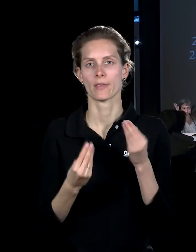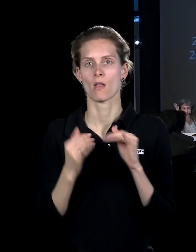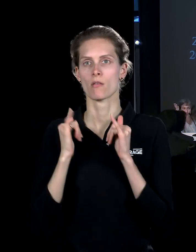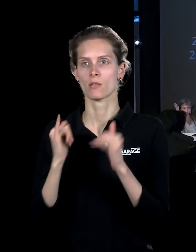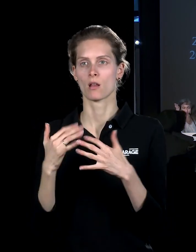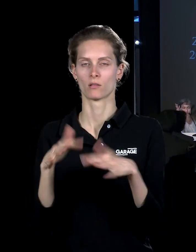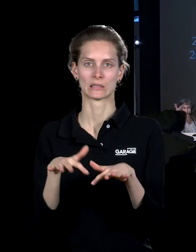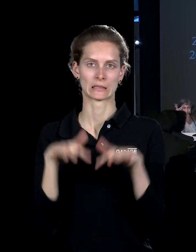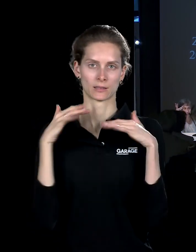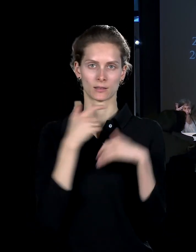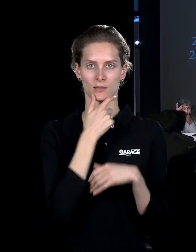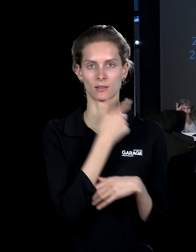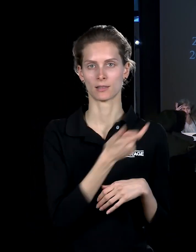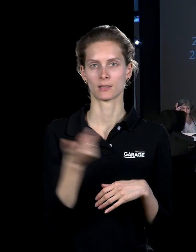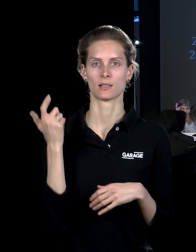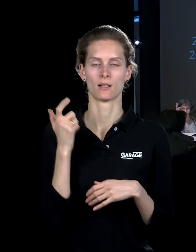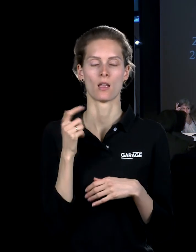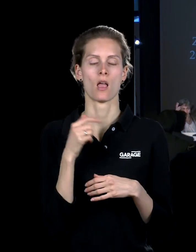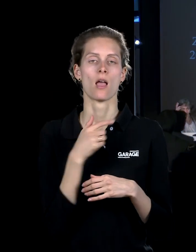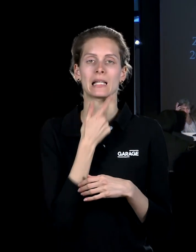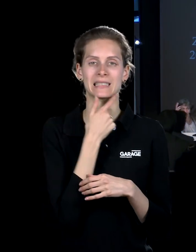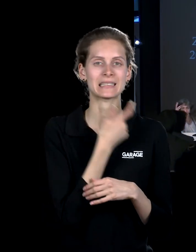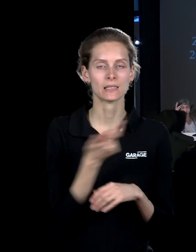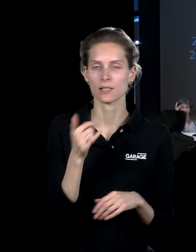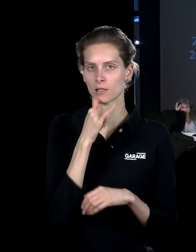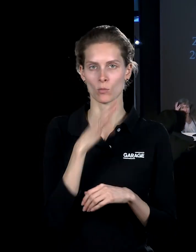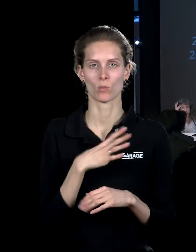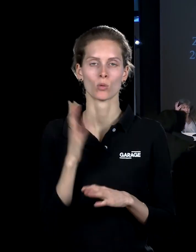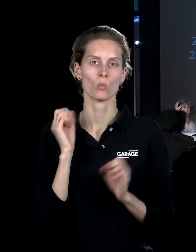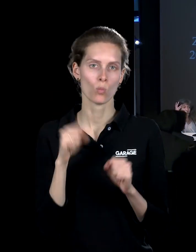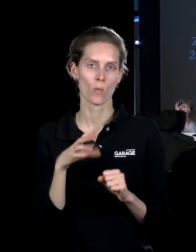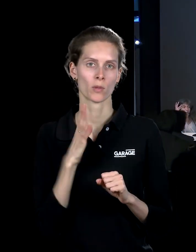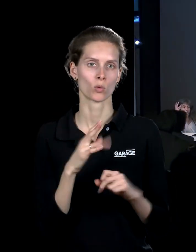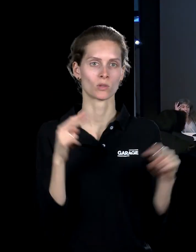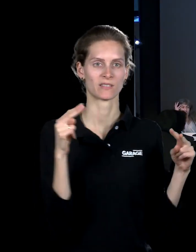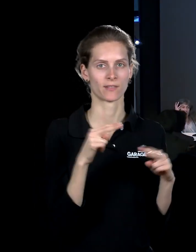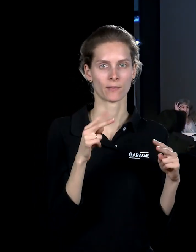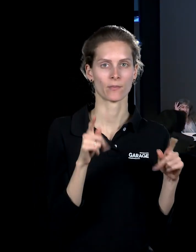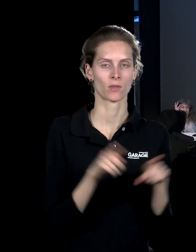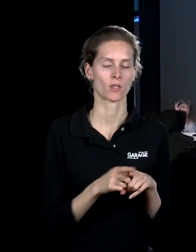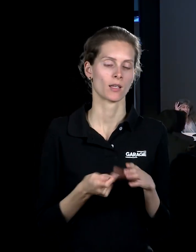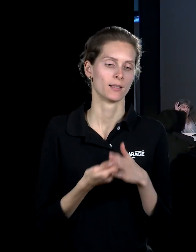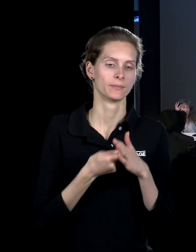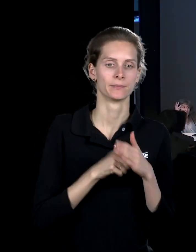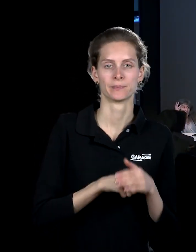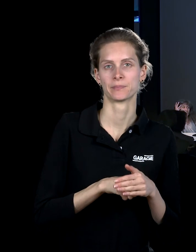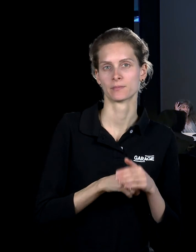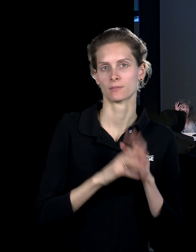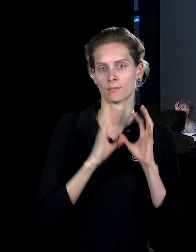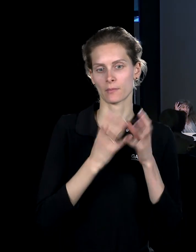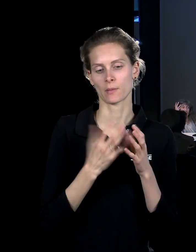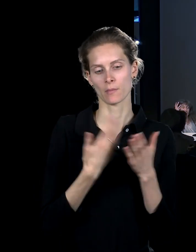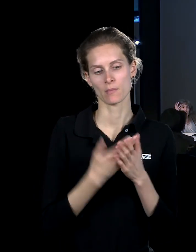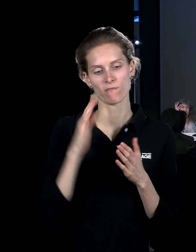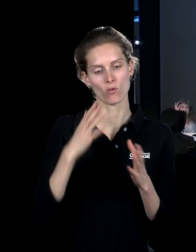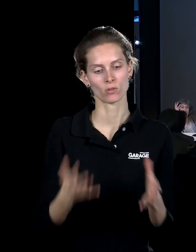играют на публику, у них не может быть зрителей, у них может быть только свидетелей. И вот такие вот замкнутые миры аквариумов, в